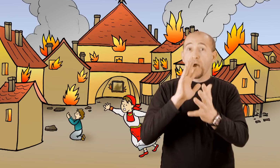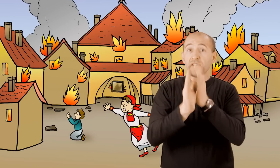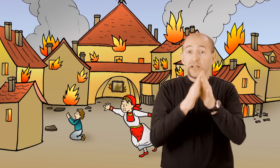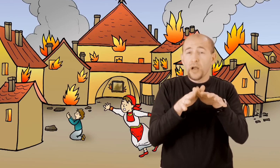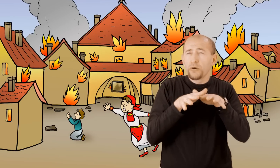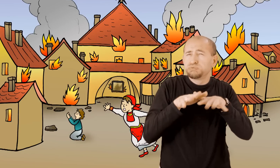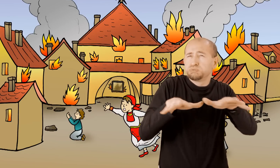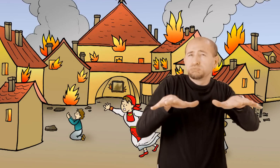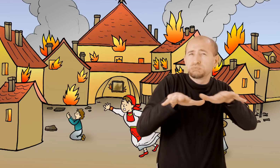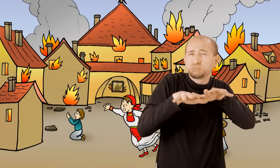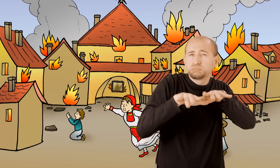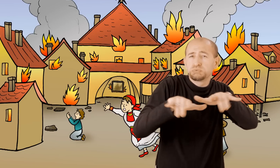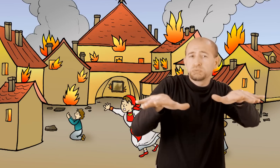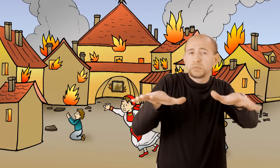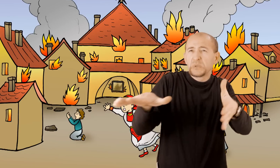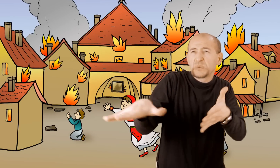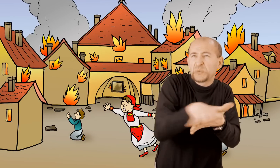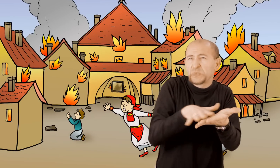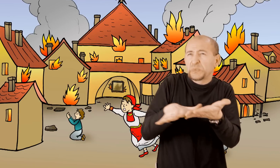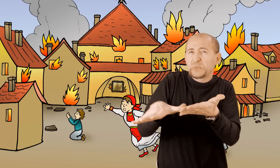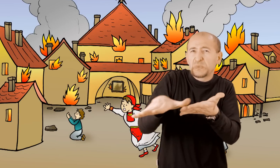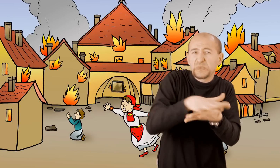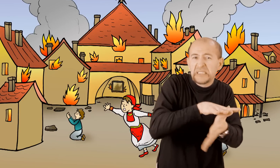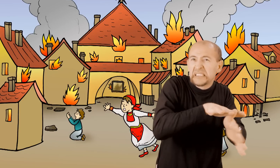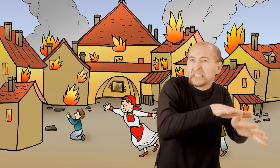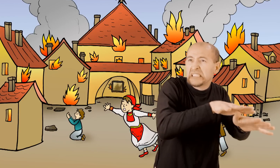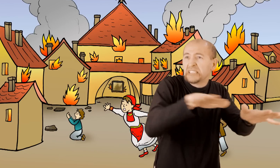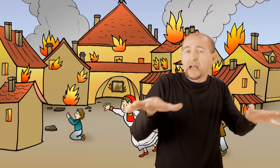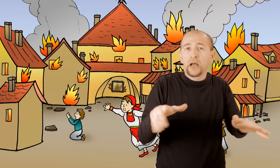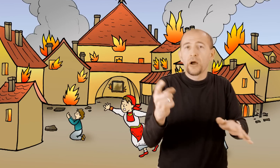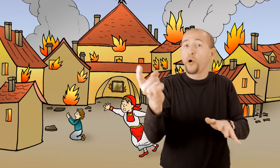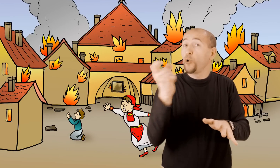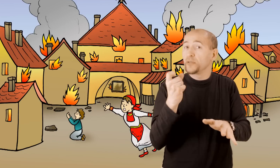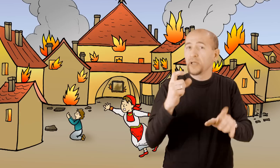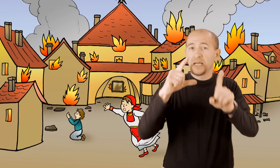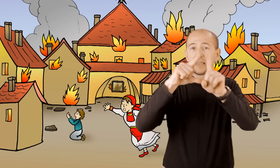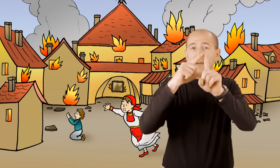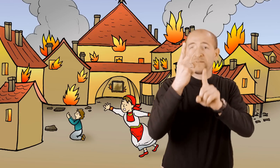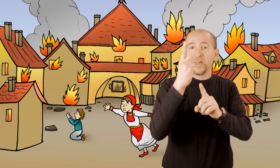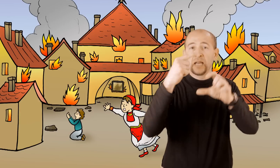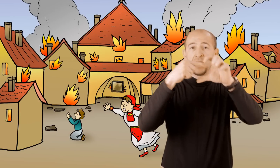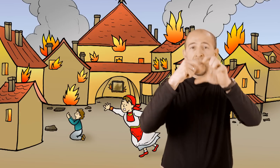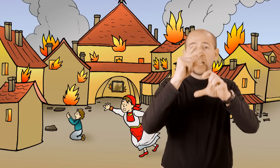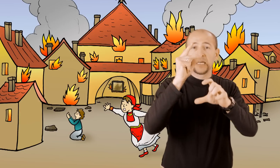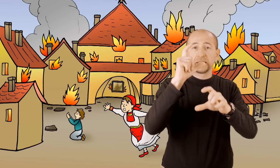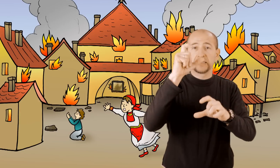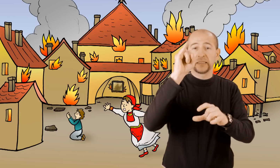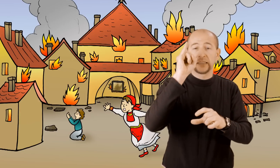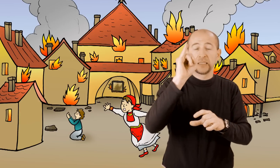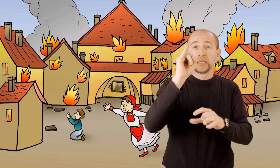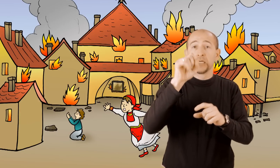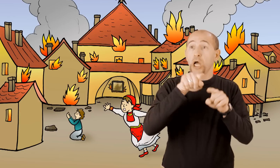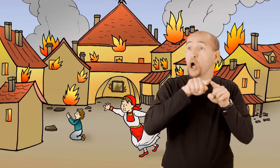Razorni se požar proširio i opustošio sve od dverci do kamenitih vrata. Dok